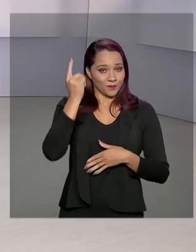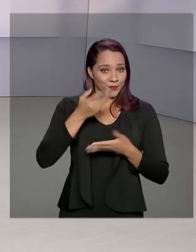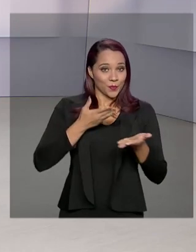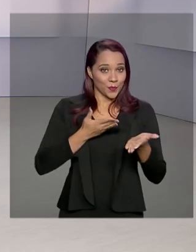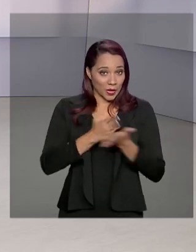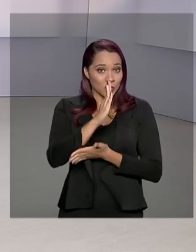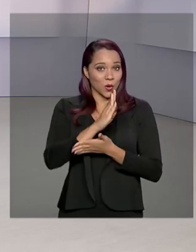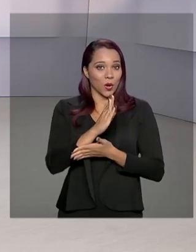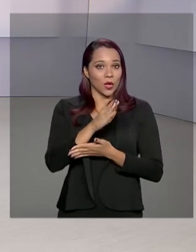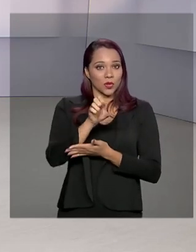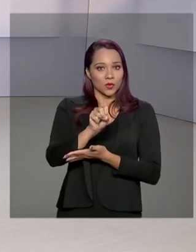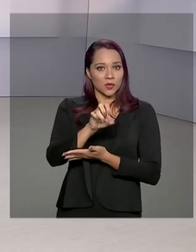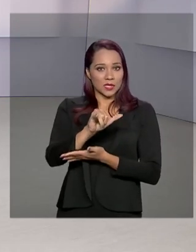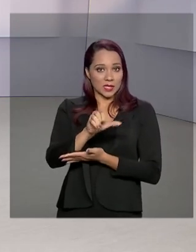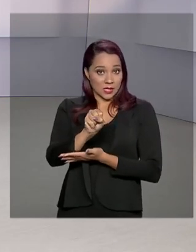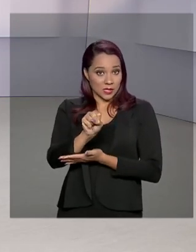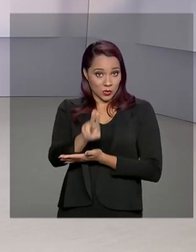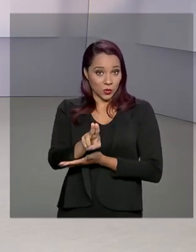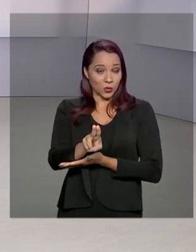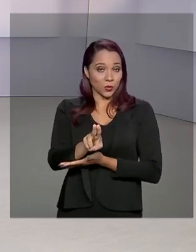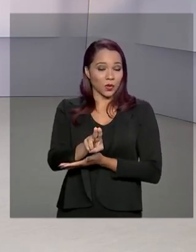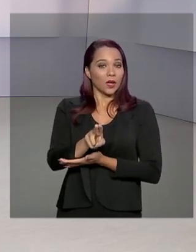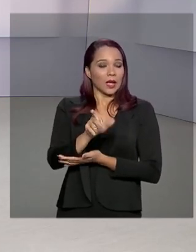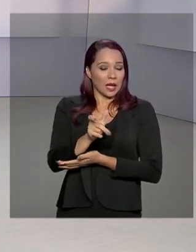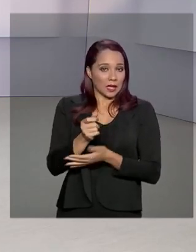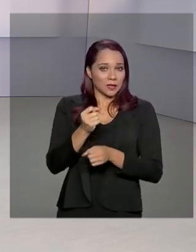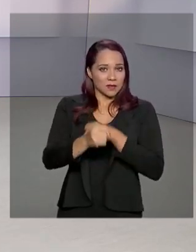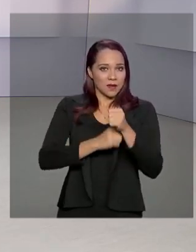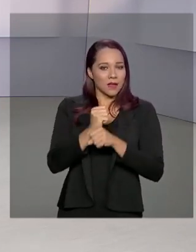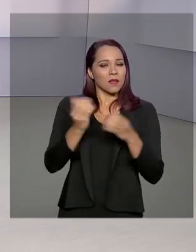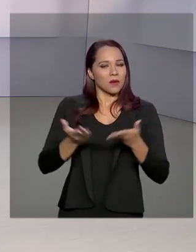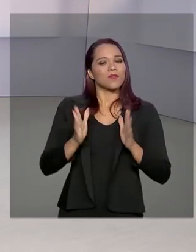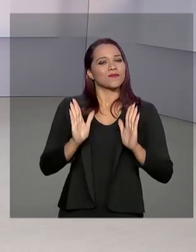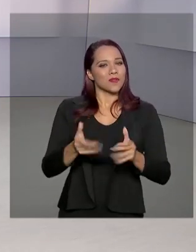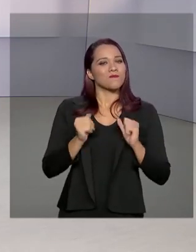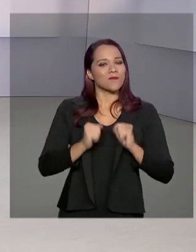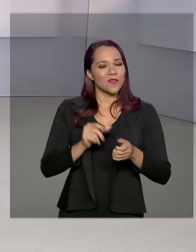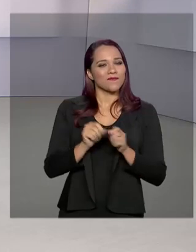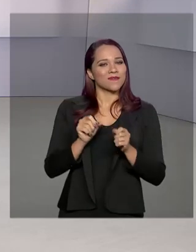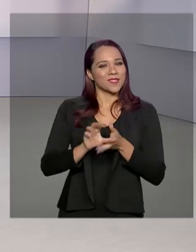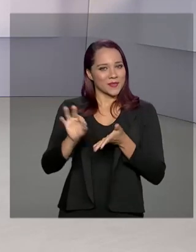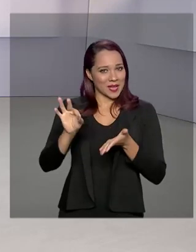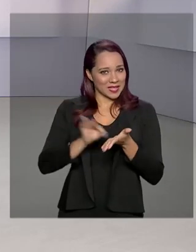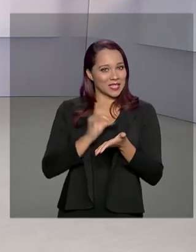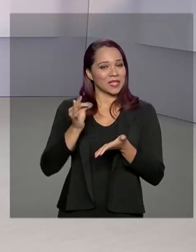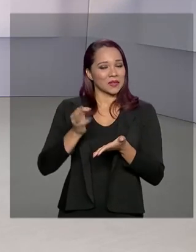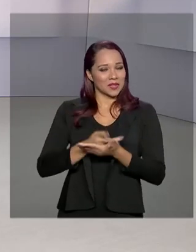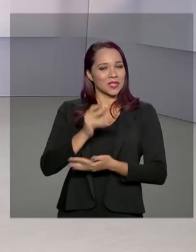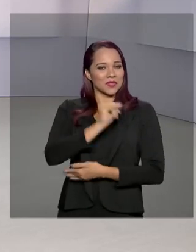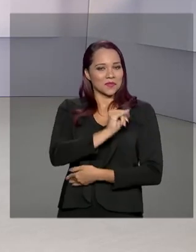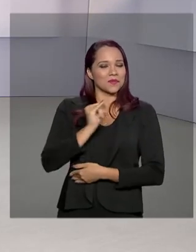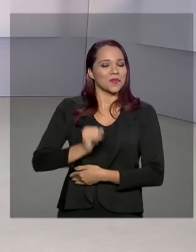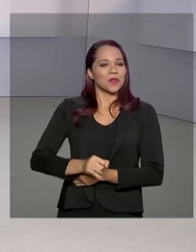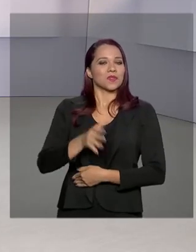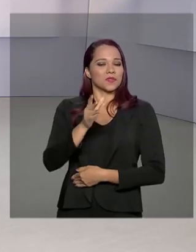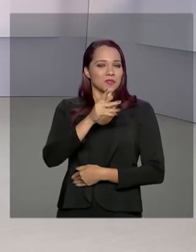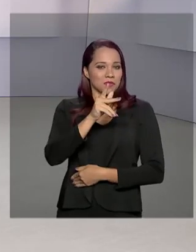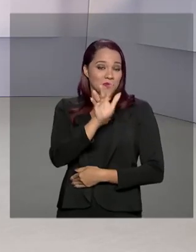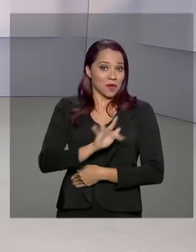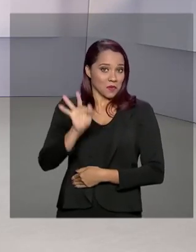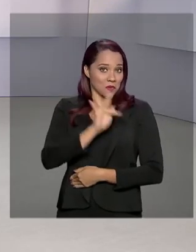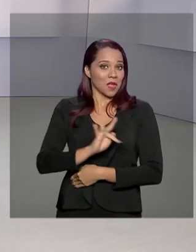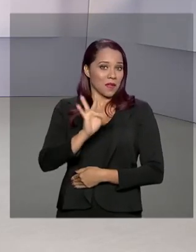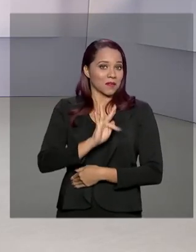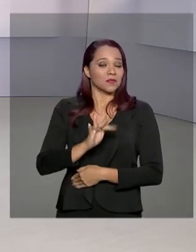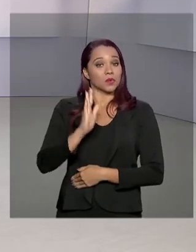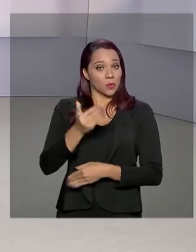no Sistema de Seleção Unificada, SISU, este ano, já podem fazer a matrícula nas instituições de ensino superior. O